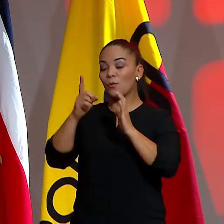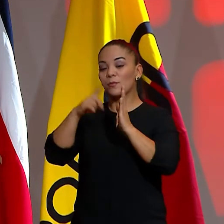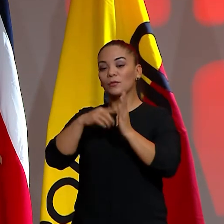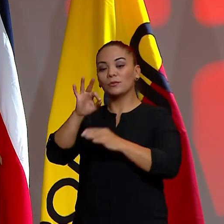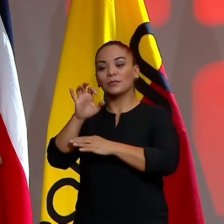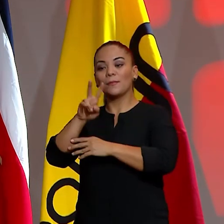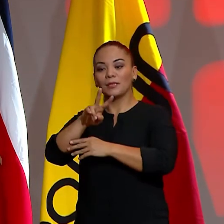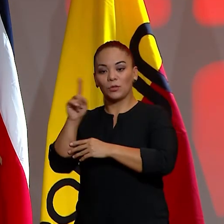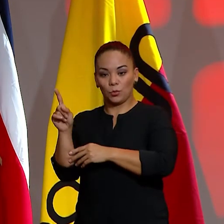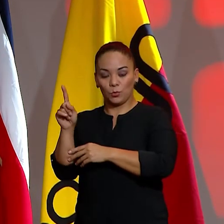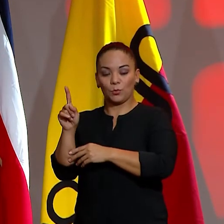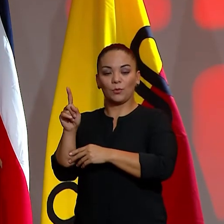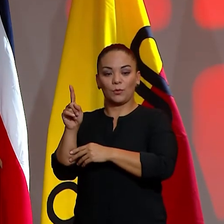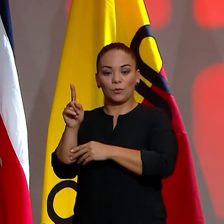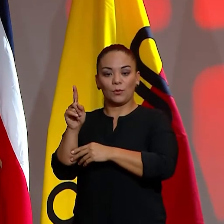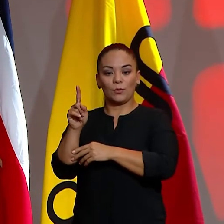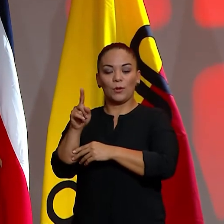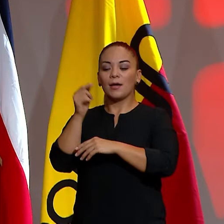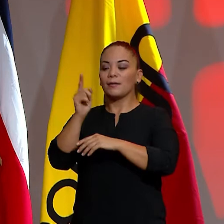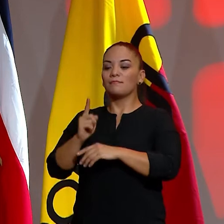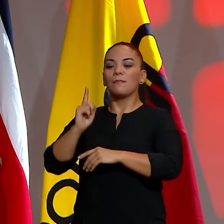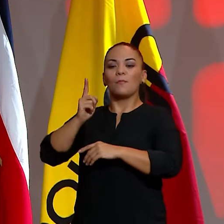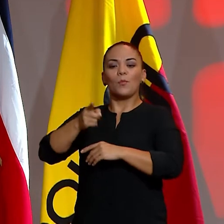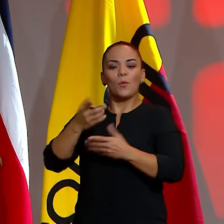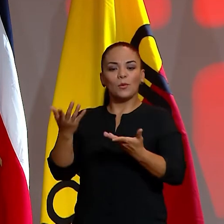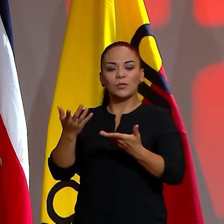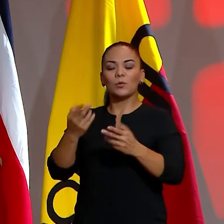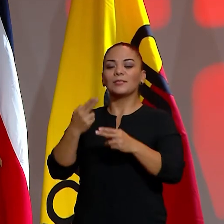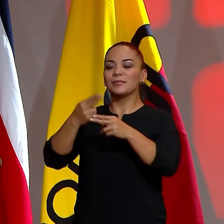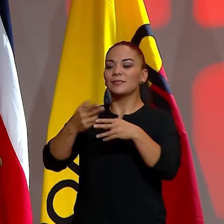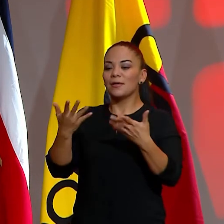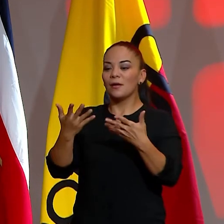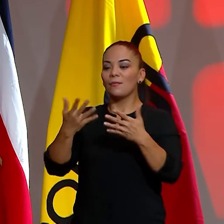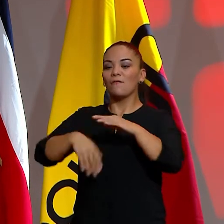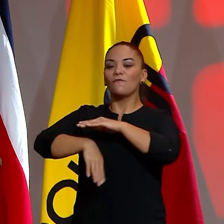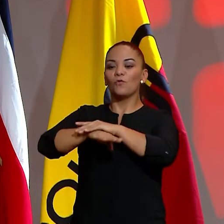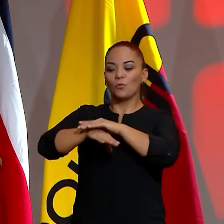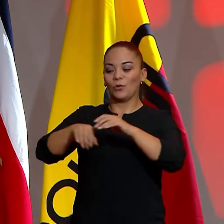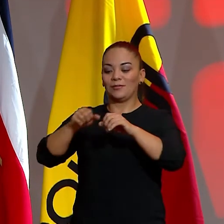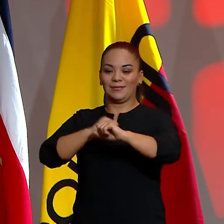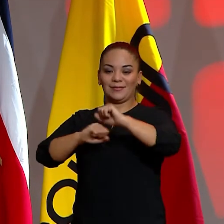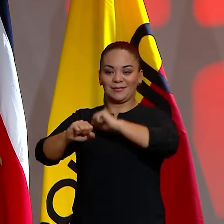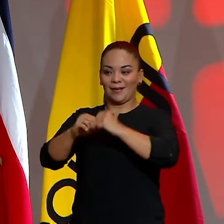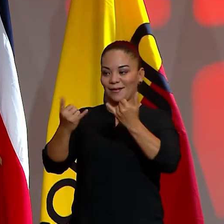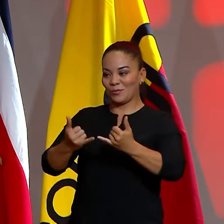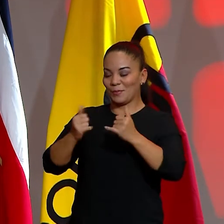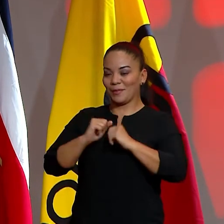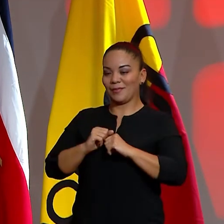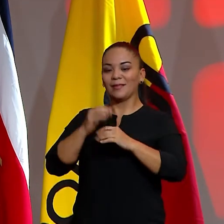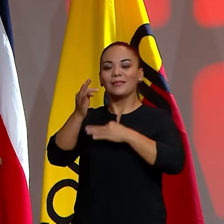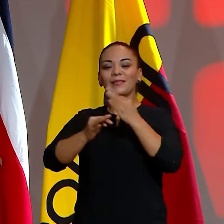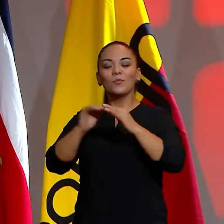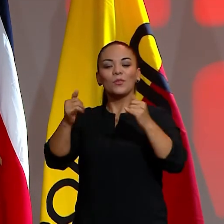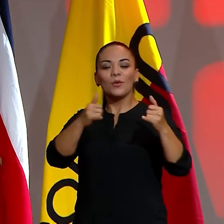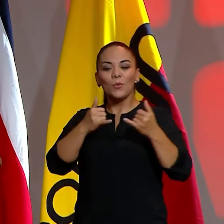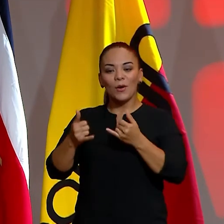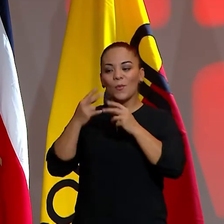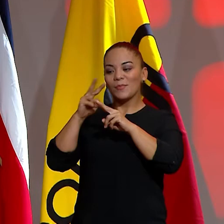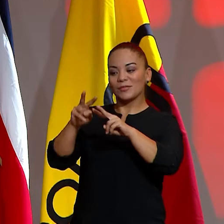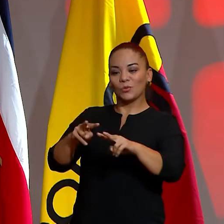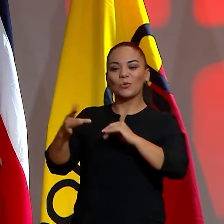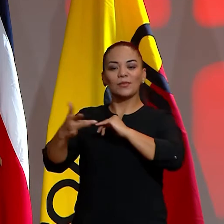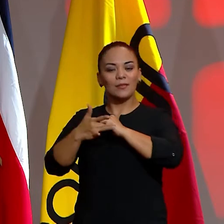1921 impone lo que se interpreta como un fútbol de salón, con un estilo de juego vistoso,